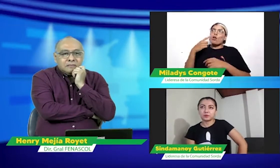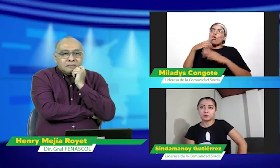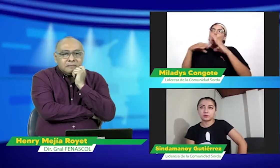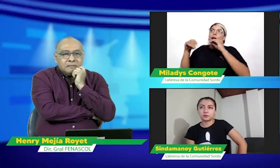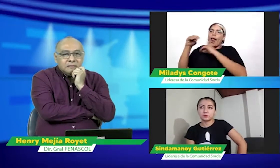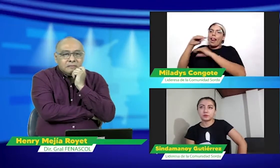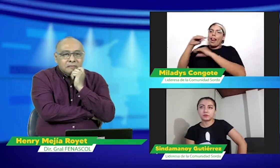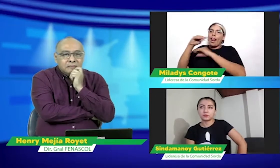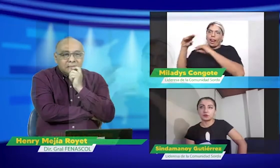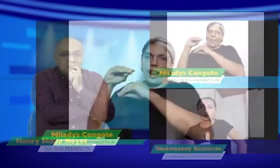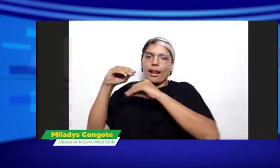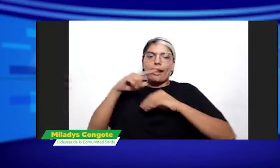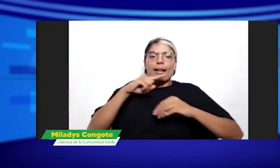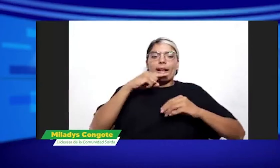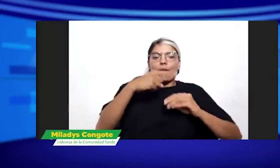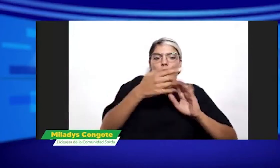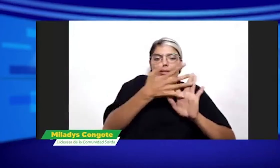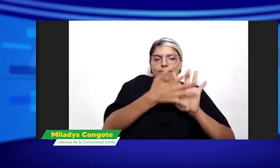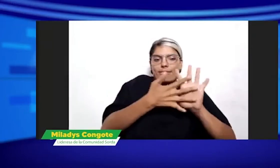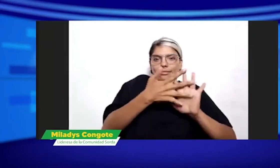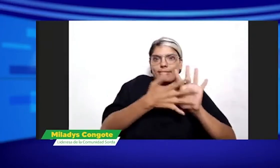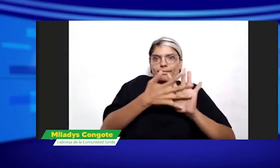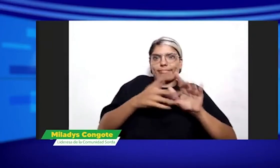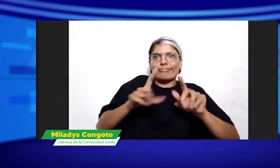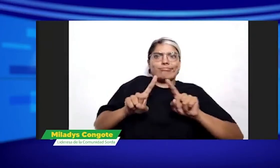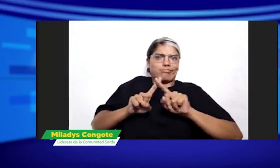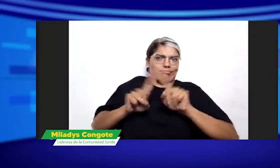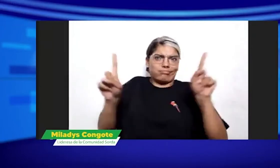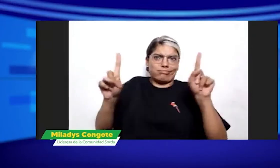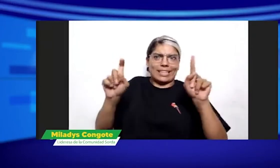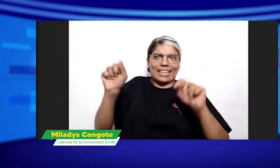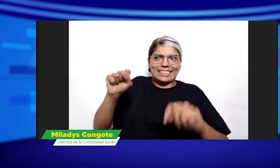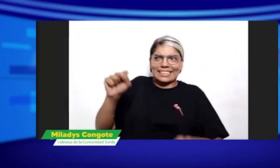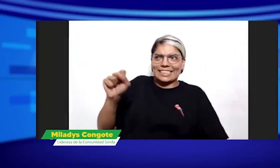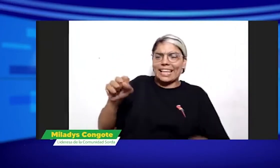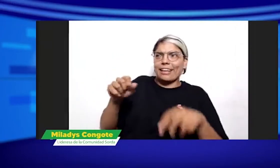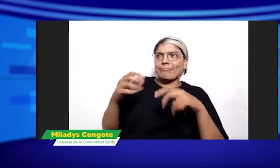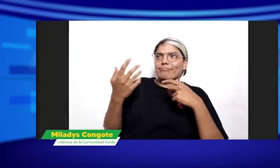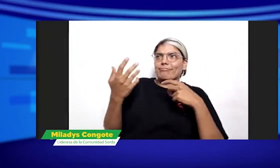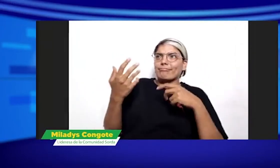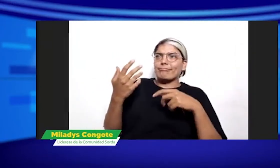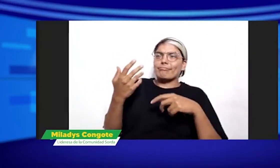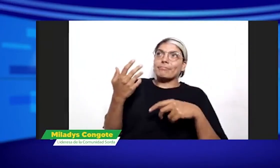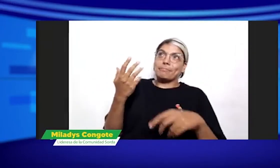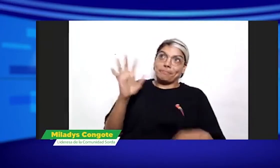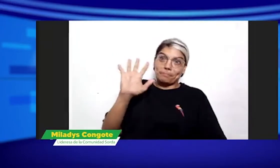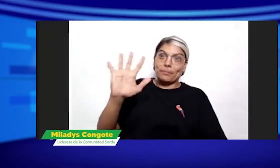Las lenguas, las lenguas orales y las lenguas de señas difieren, por supuesto, son distintas,